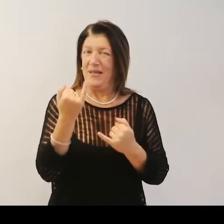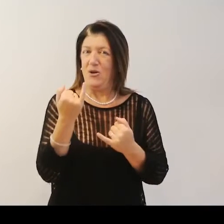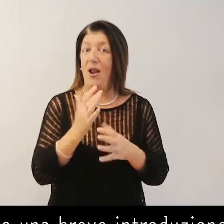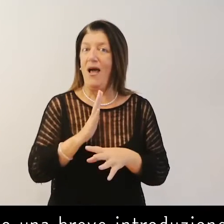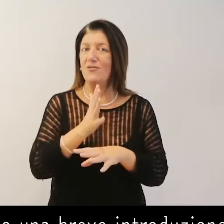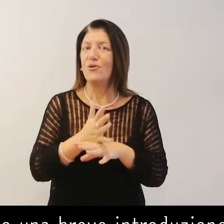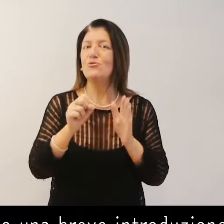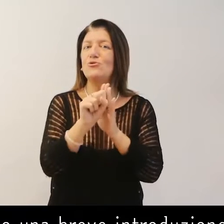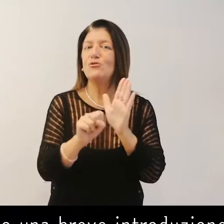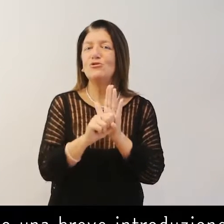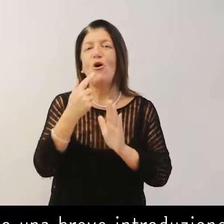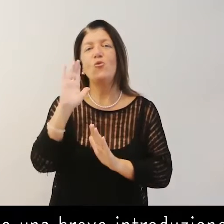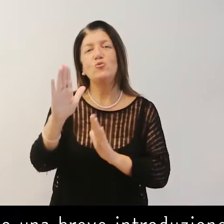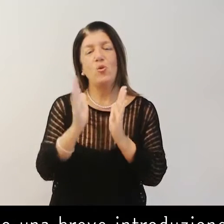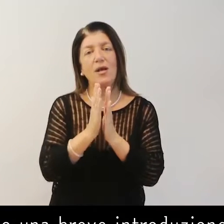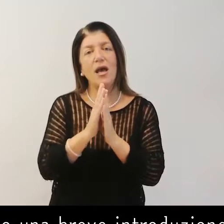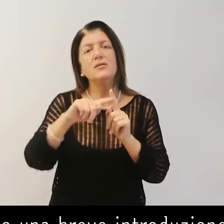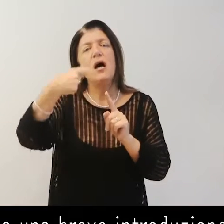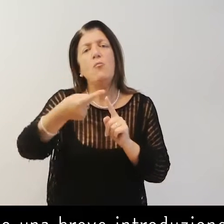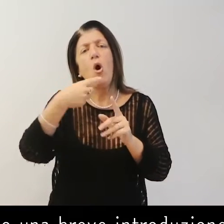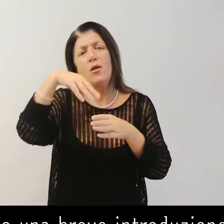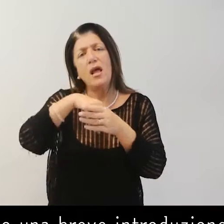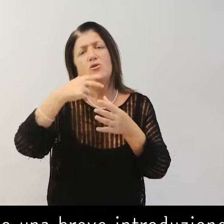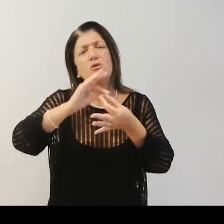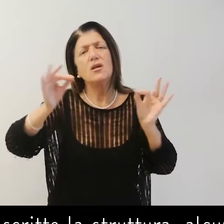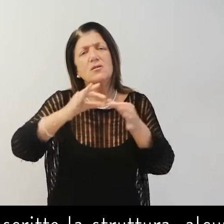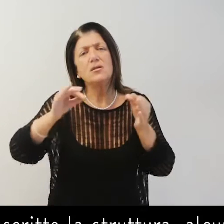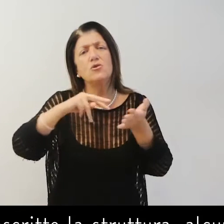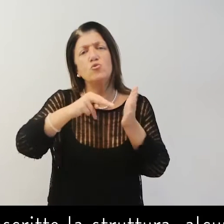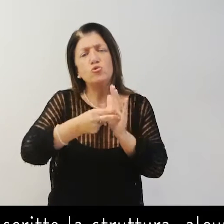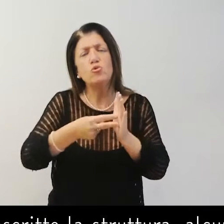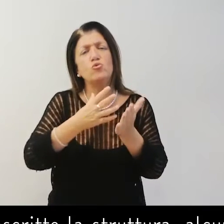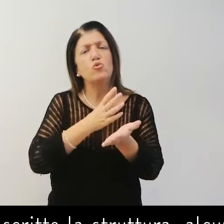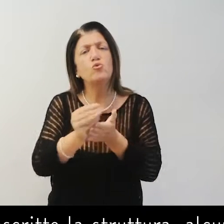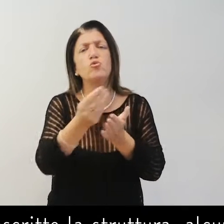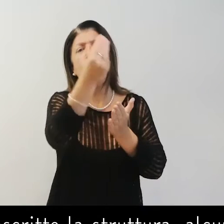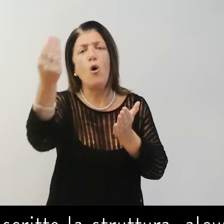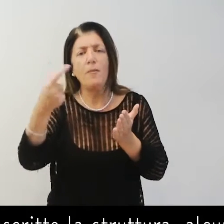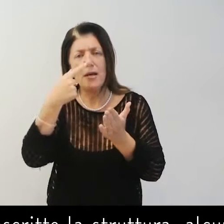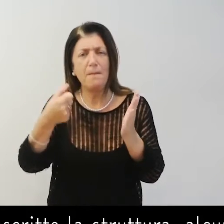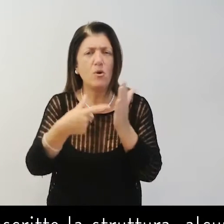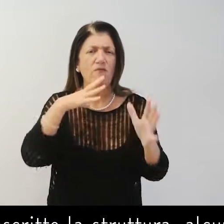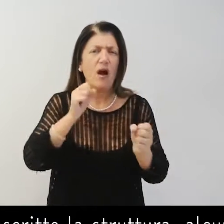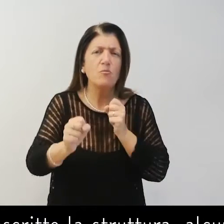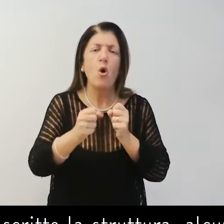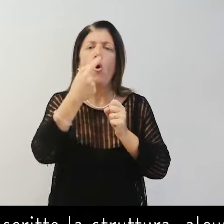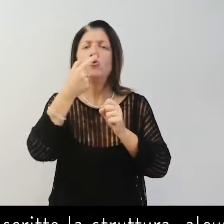Dopo una breve introduzione alla storia dell'edificio verranno descritte la struttura, alcune opere significative,